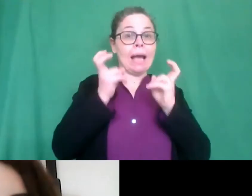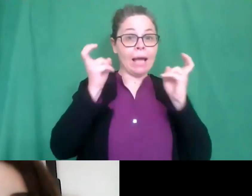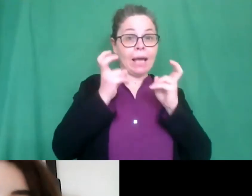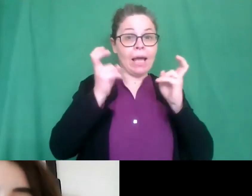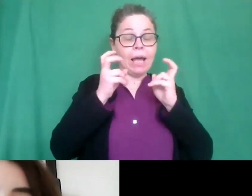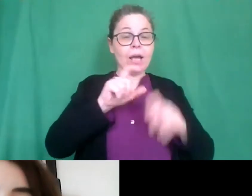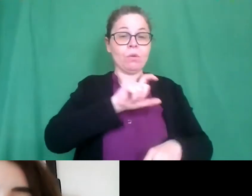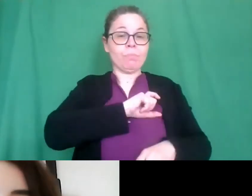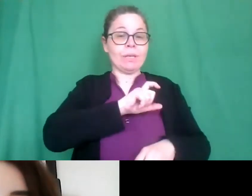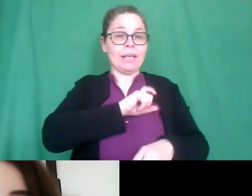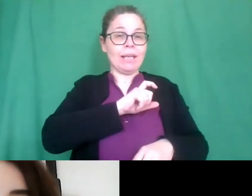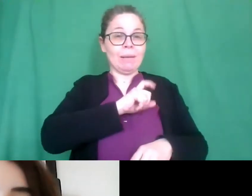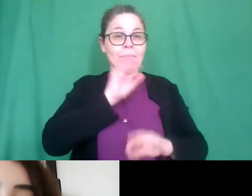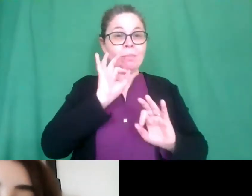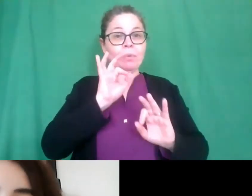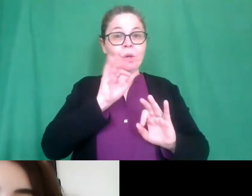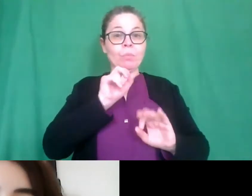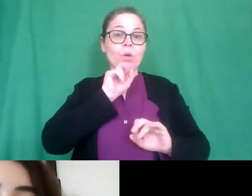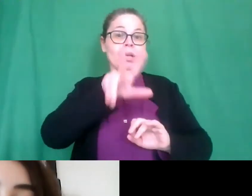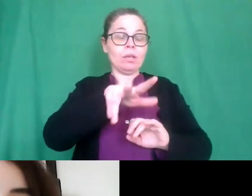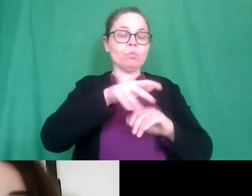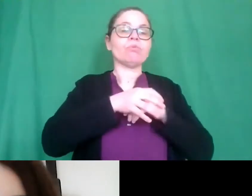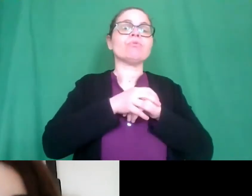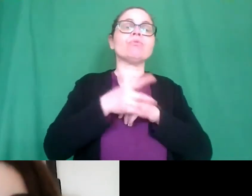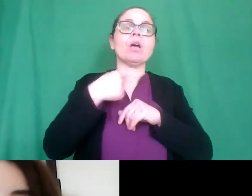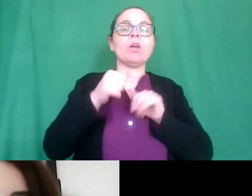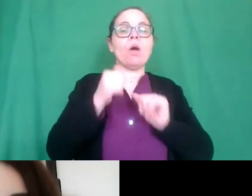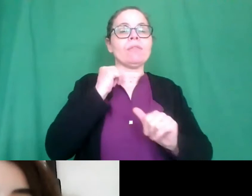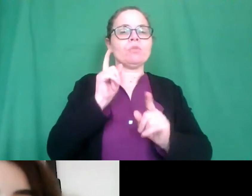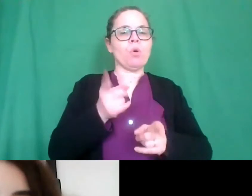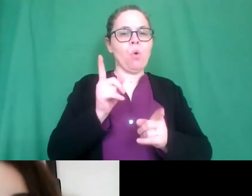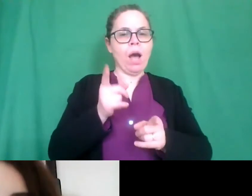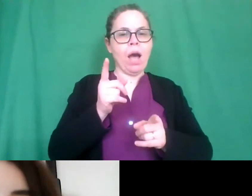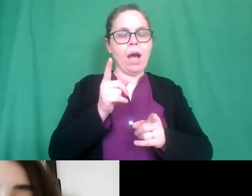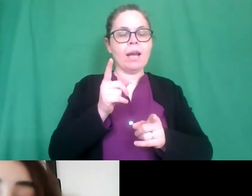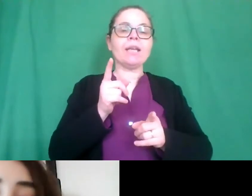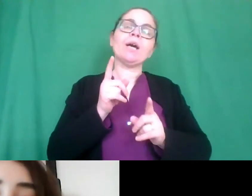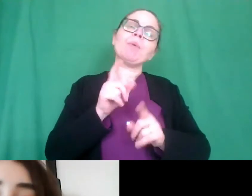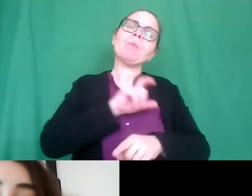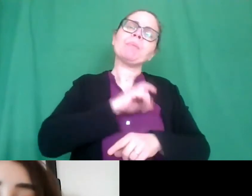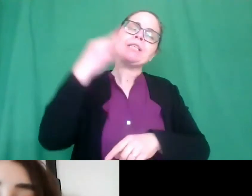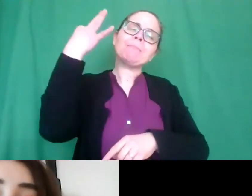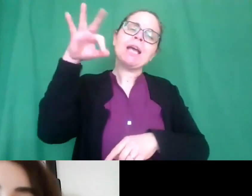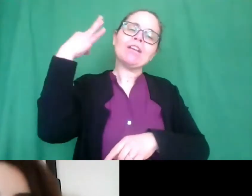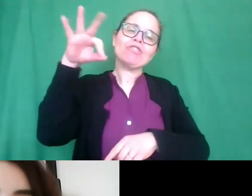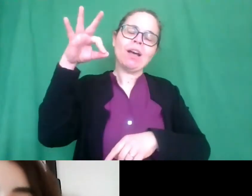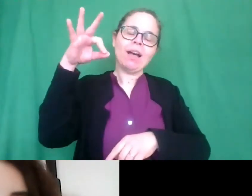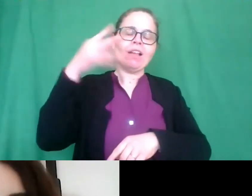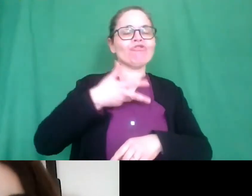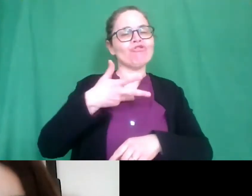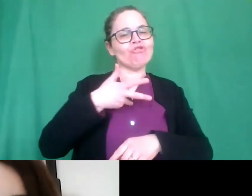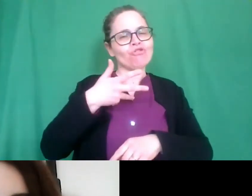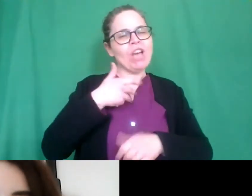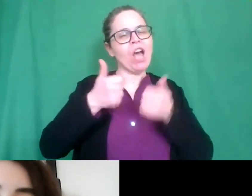scuole vincitrici nelle varie sezioni ed inoltre vi anticipo che ci saranno delle menzioni speciali e anche dei